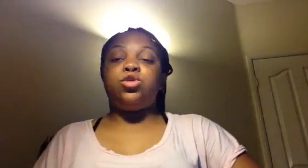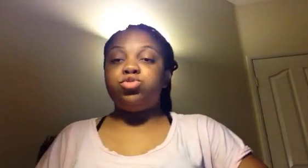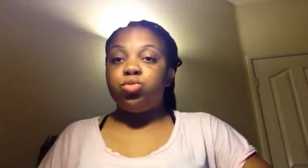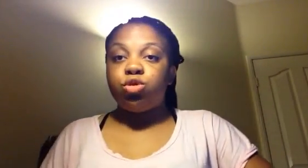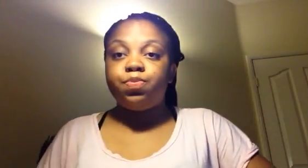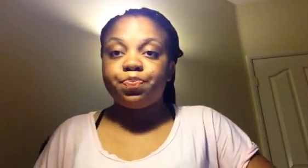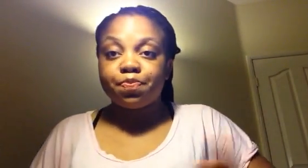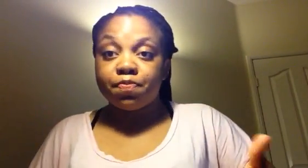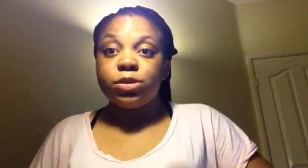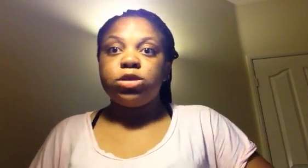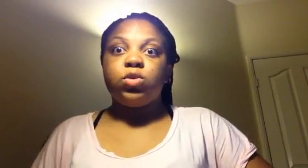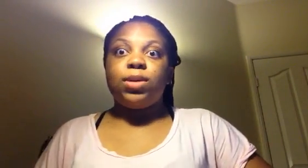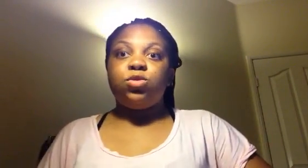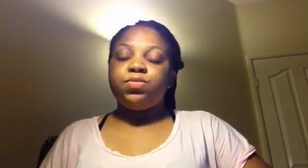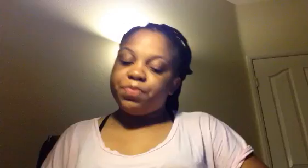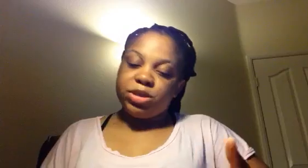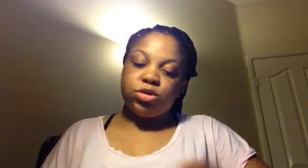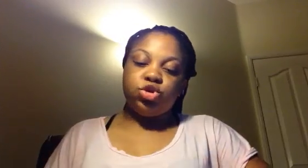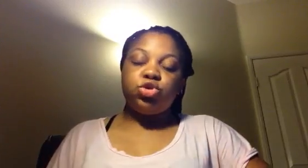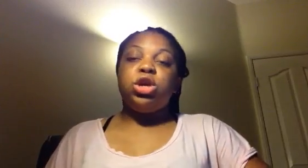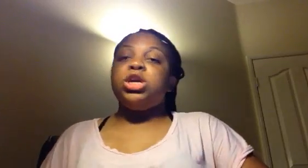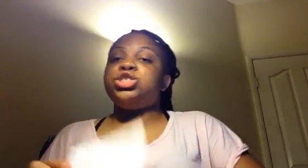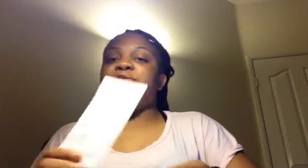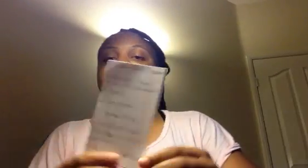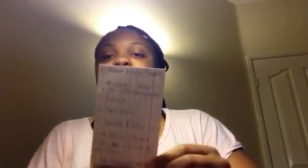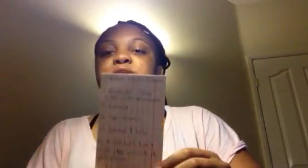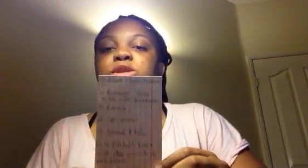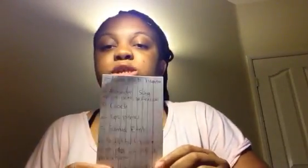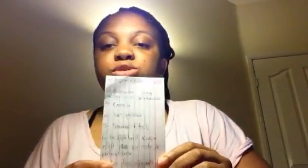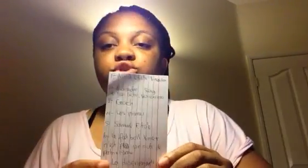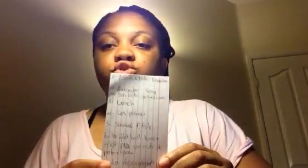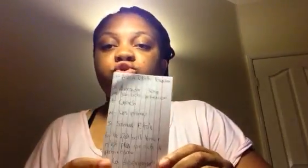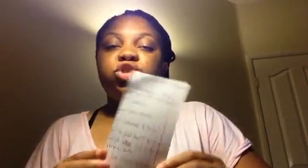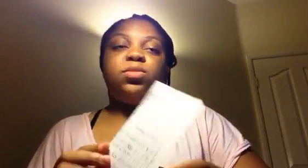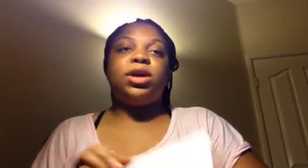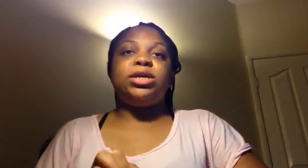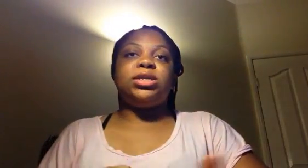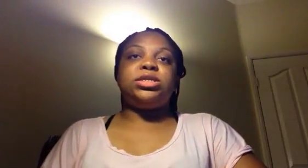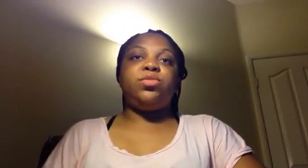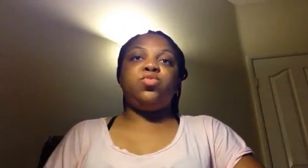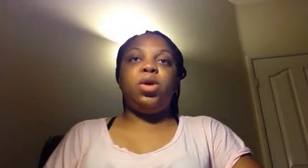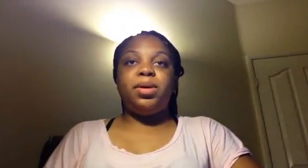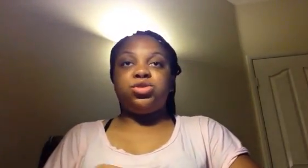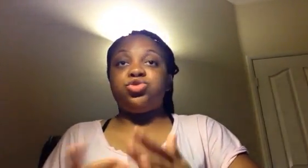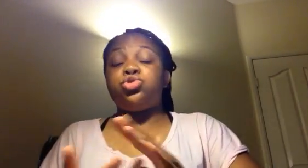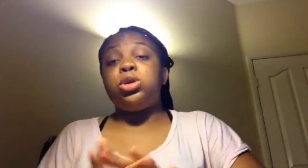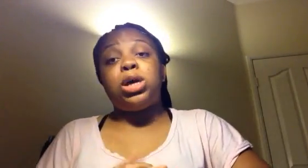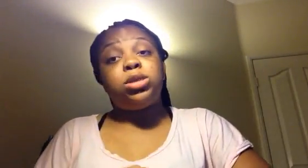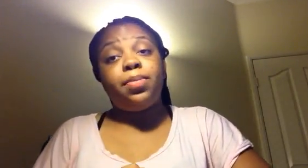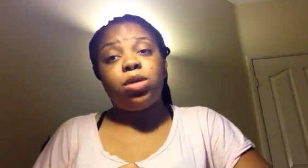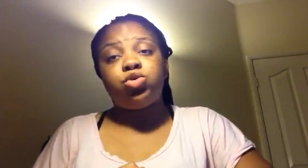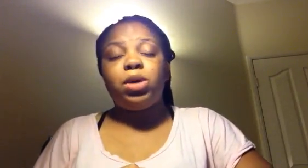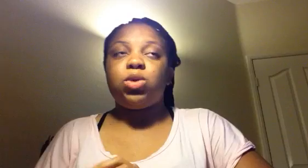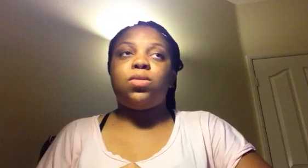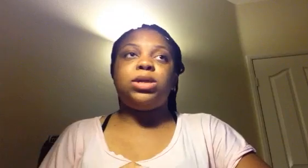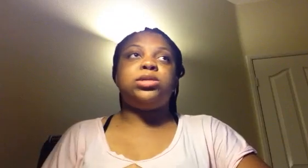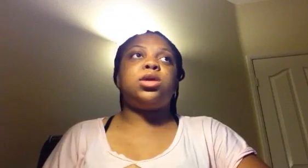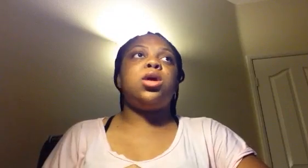la Coupe du Monde, au Cameroun, bien entendu. J'ai fait ici une liste de choses que j'aimerais adresser. Pourquoi? Parce que je suis assez perturbée et traumatisée